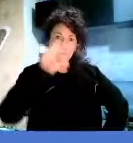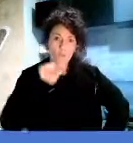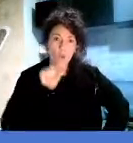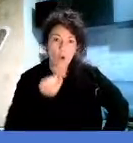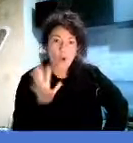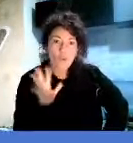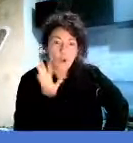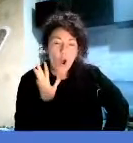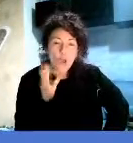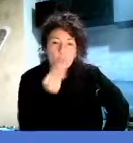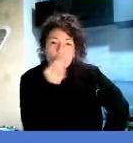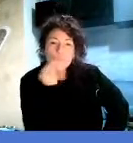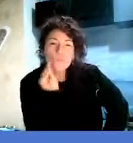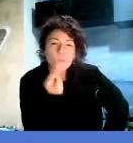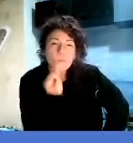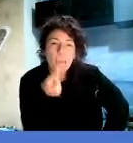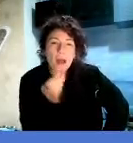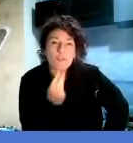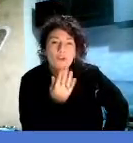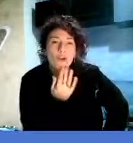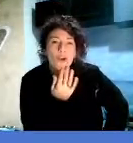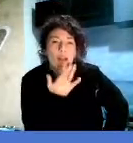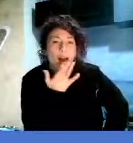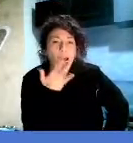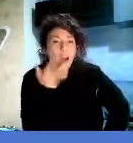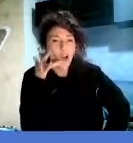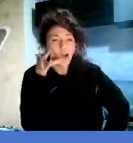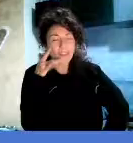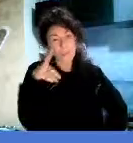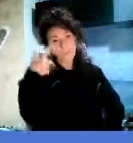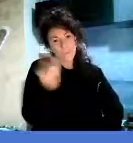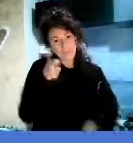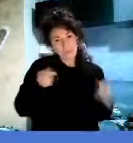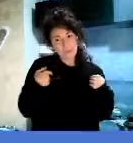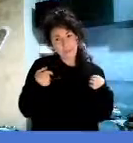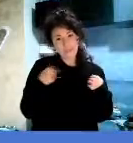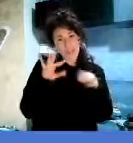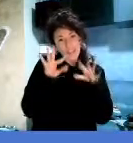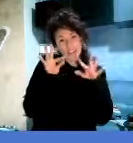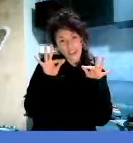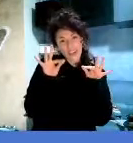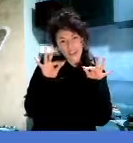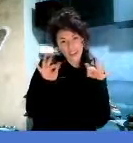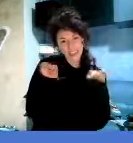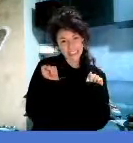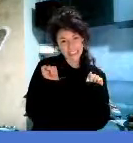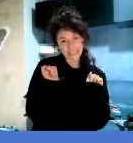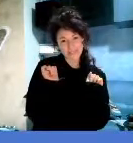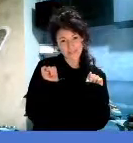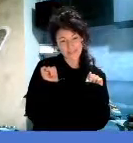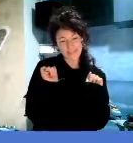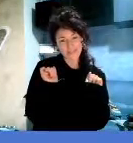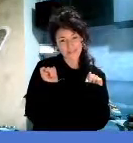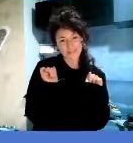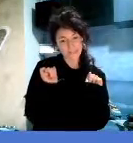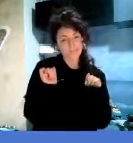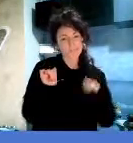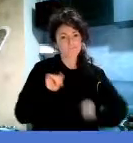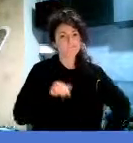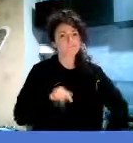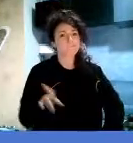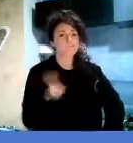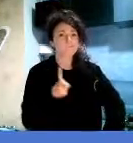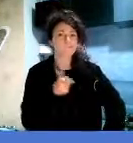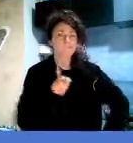deliziosi come i miei dolci preferiti. Quindi, niente da fare. Non sopporto né le